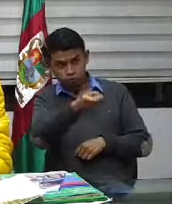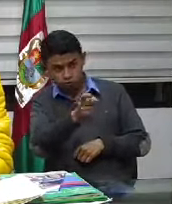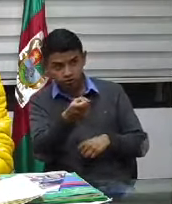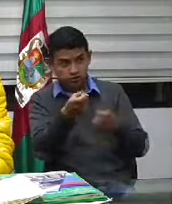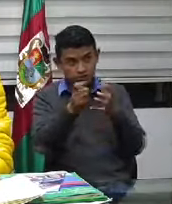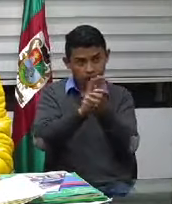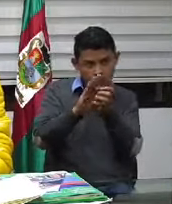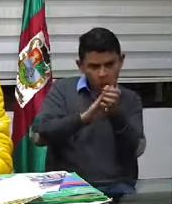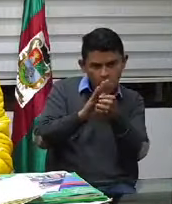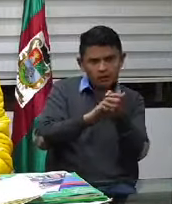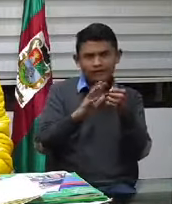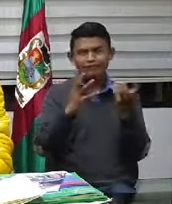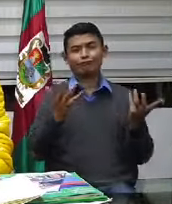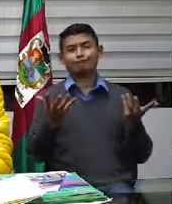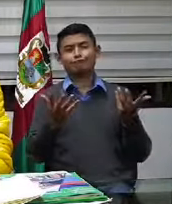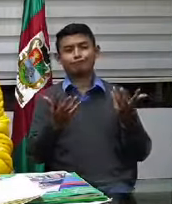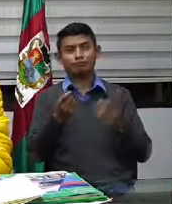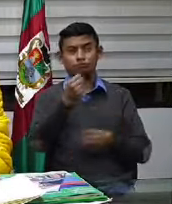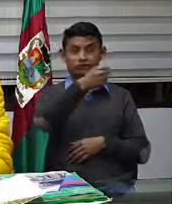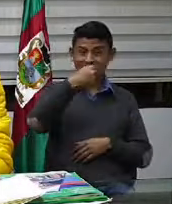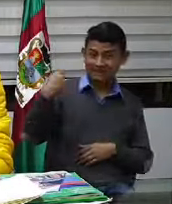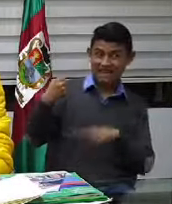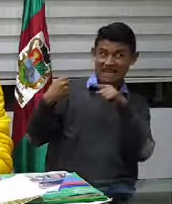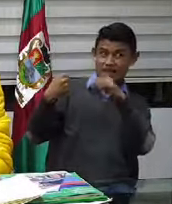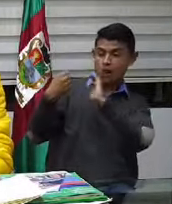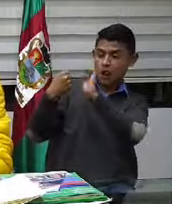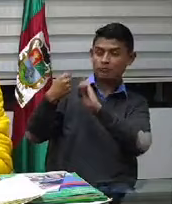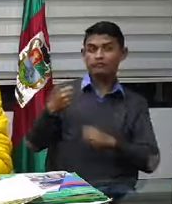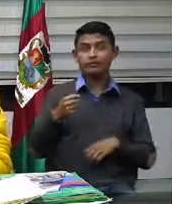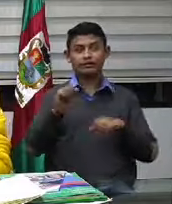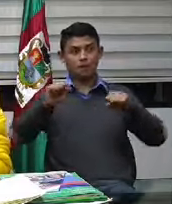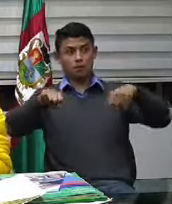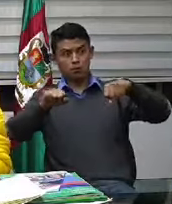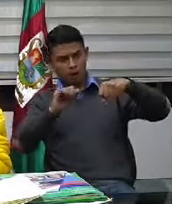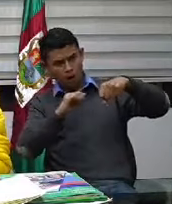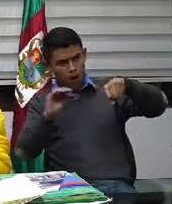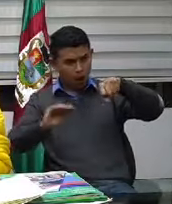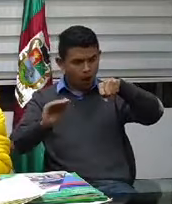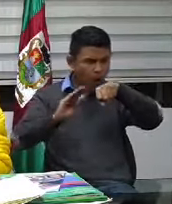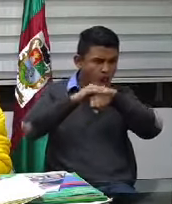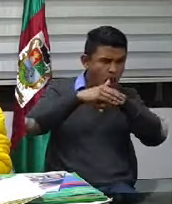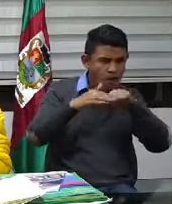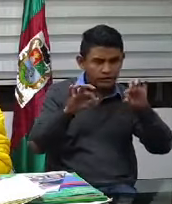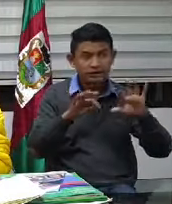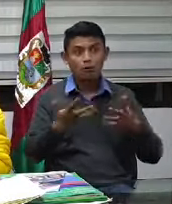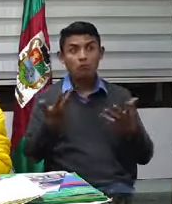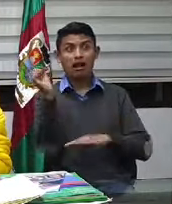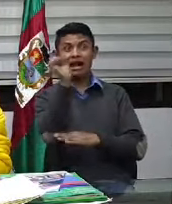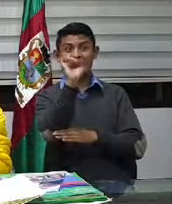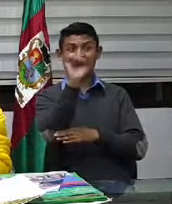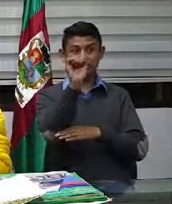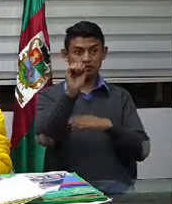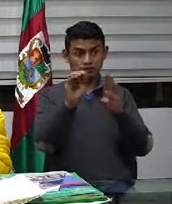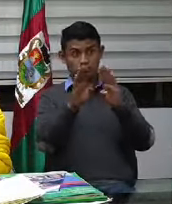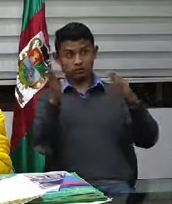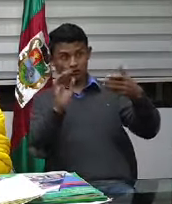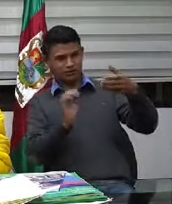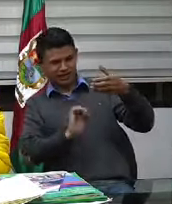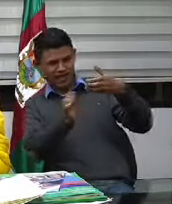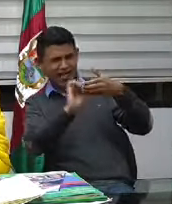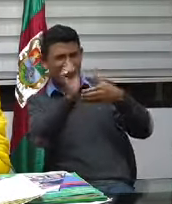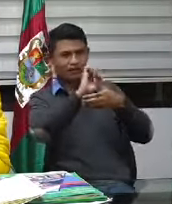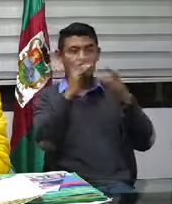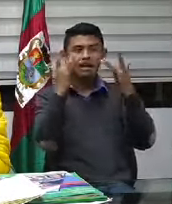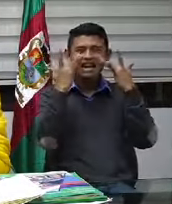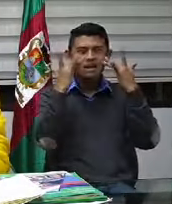casa, la puerta de sus vehículos, la de la moto o la de la bicicleta, la limpia, porque ahí se pueden contaminar en cada una de las actividades que hacemos.